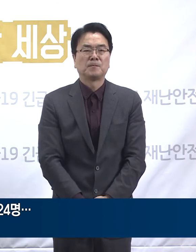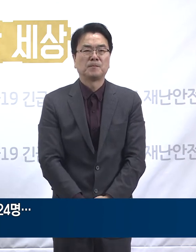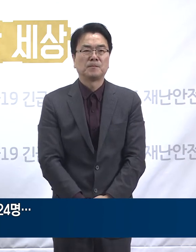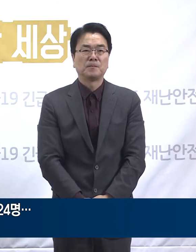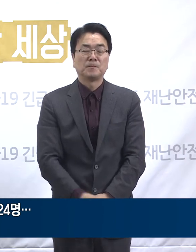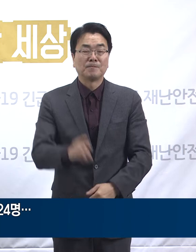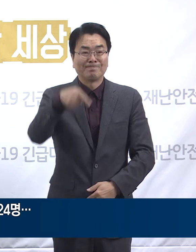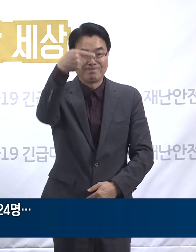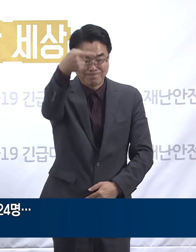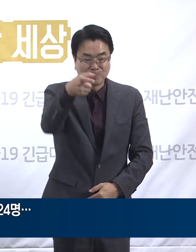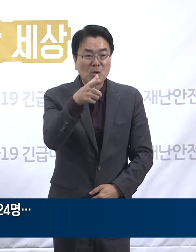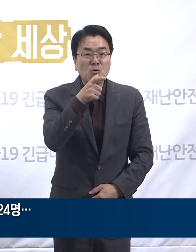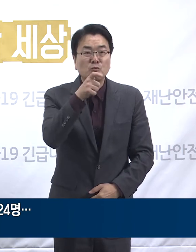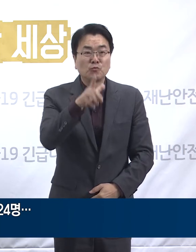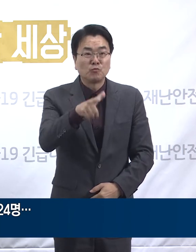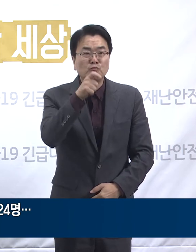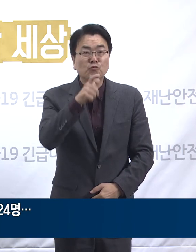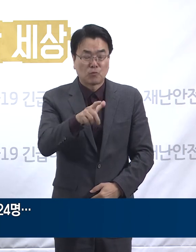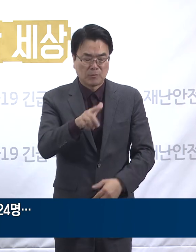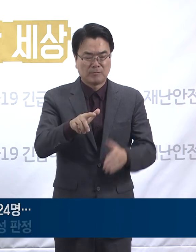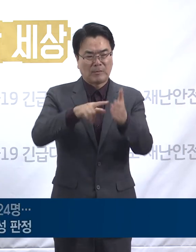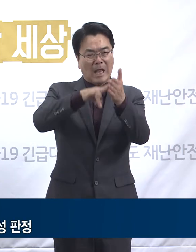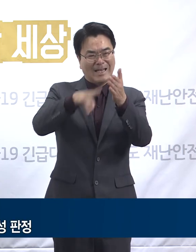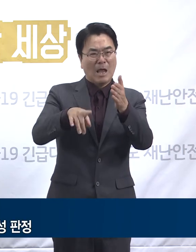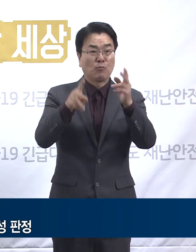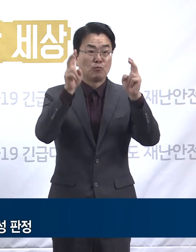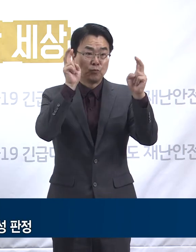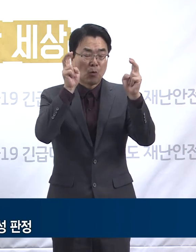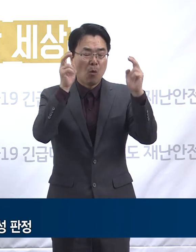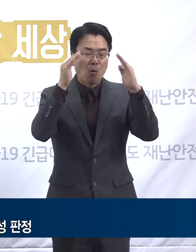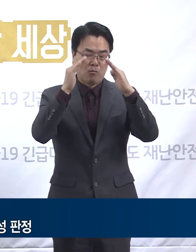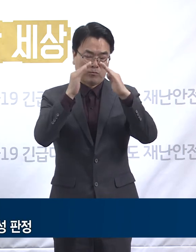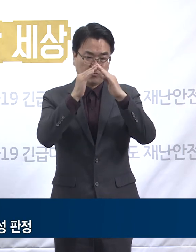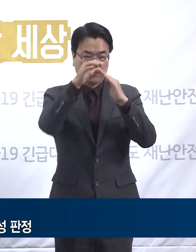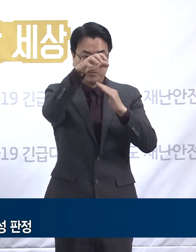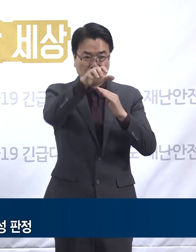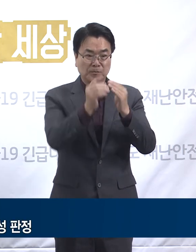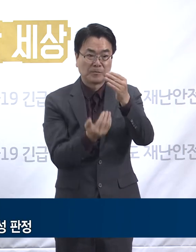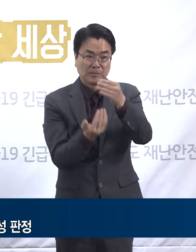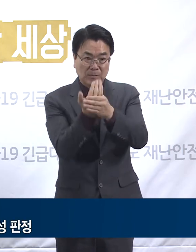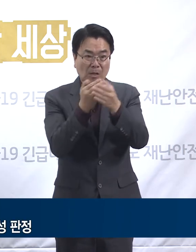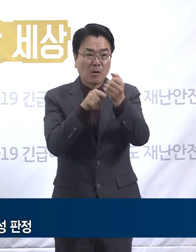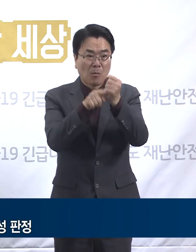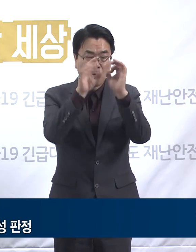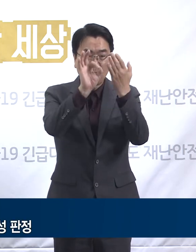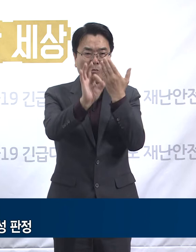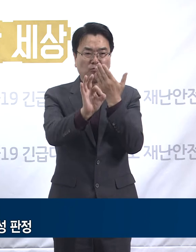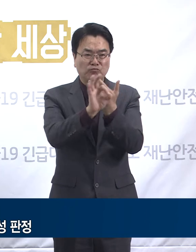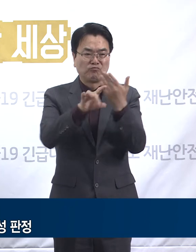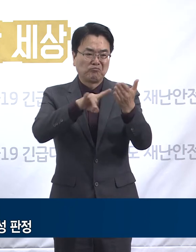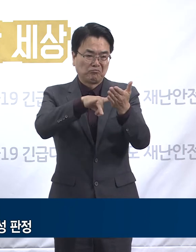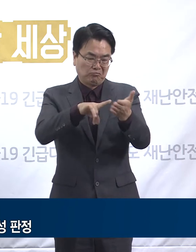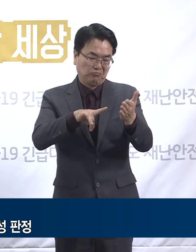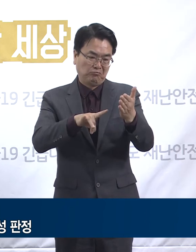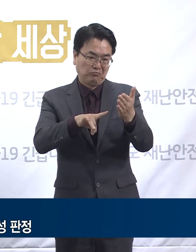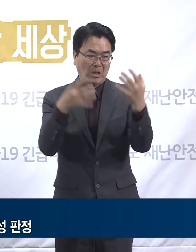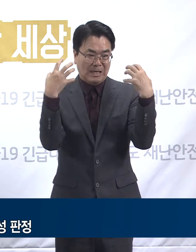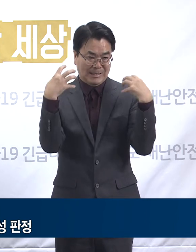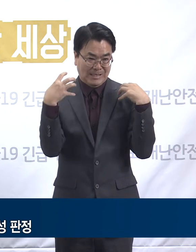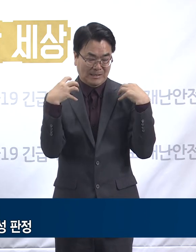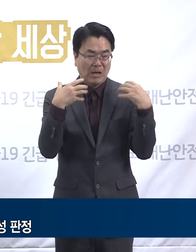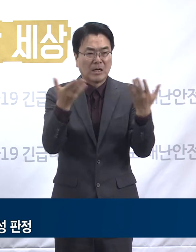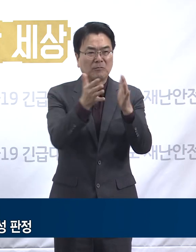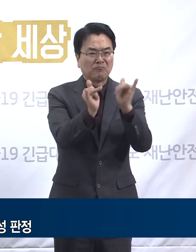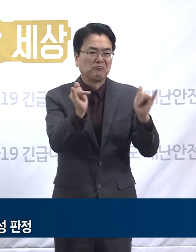다음으로 수원 중부지방 국세청 확진자 발생 관련입니다. 수원 중부지방 국세청 근무자 1명이 10월